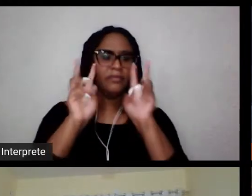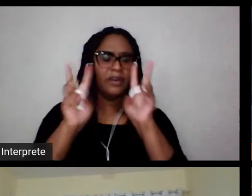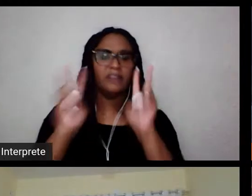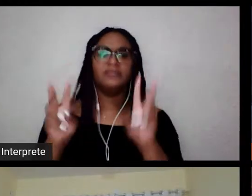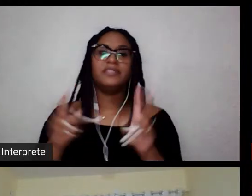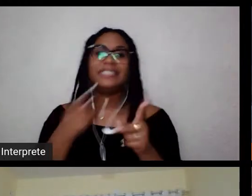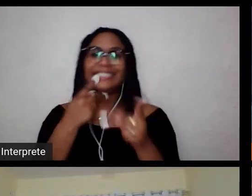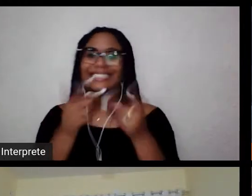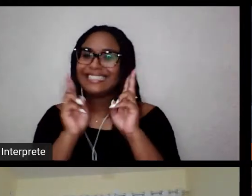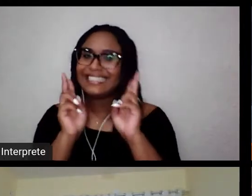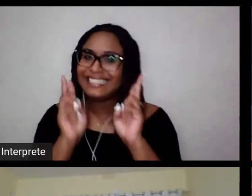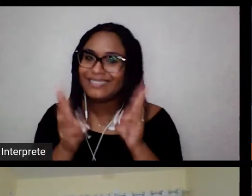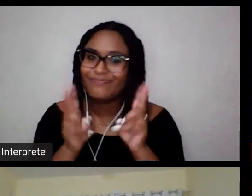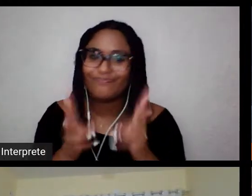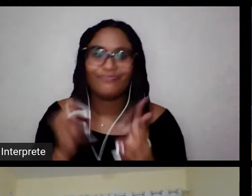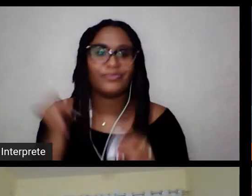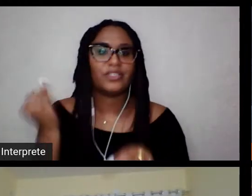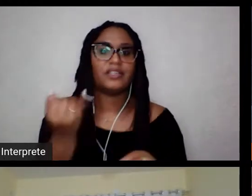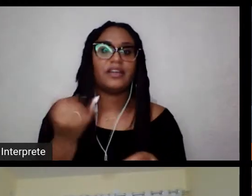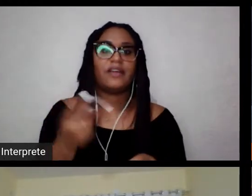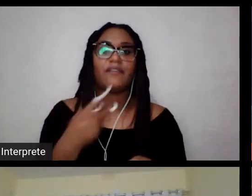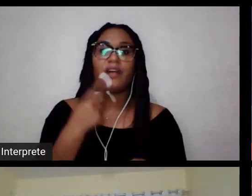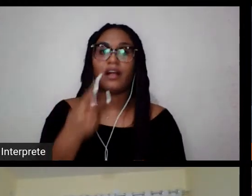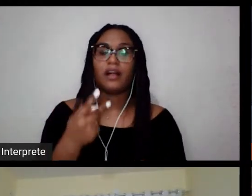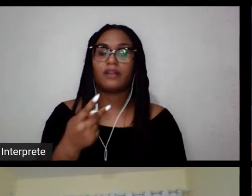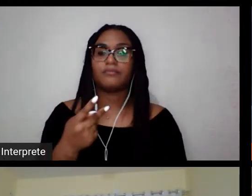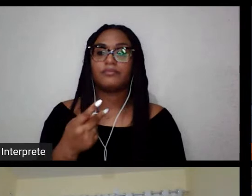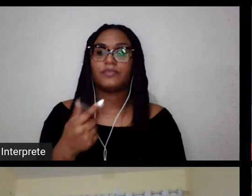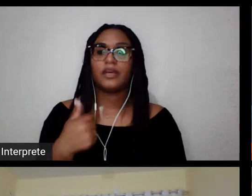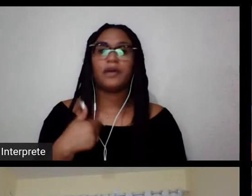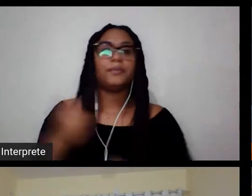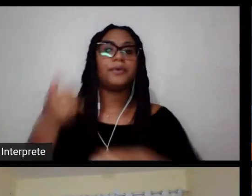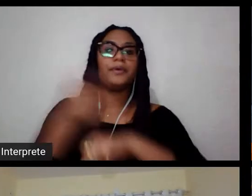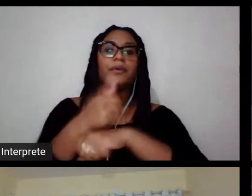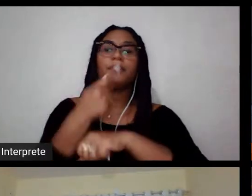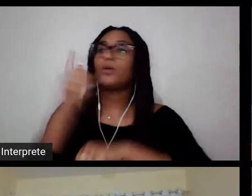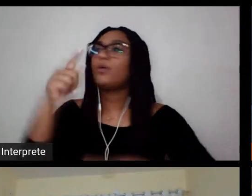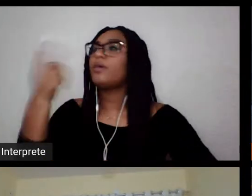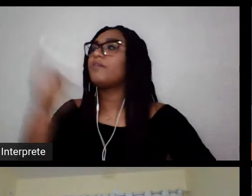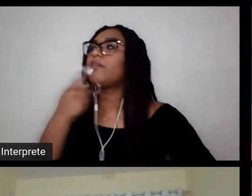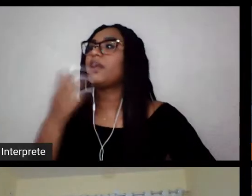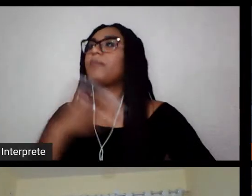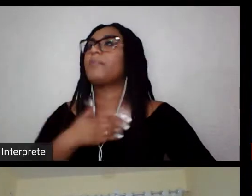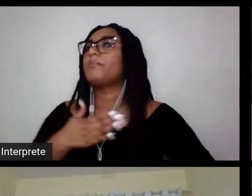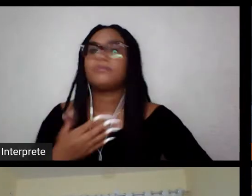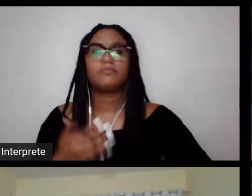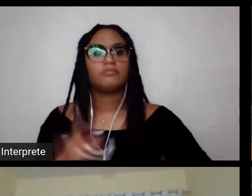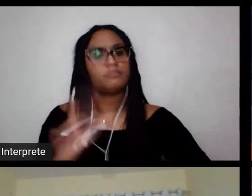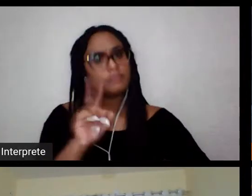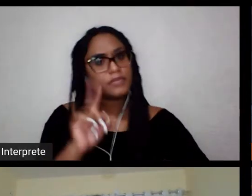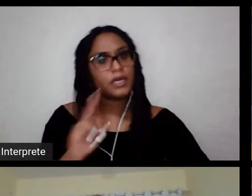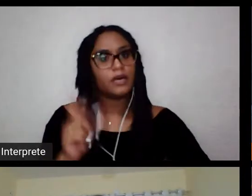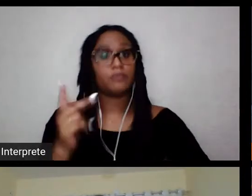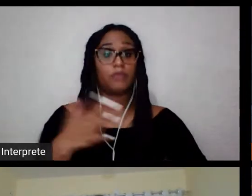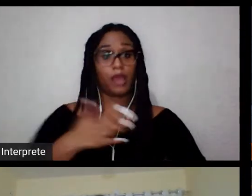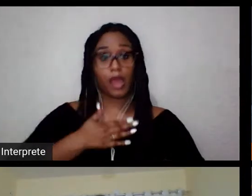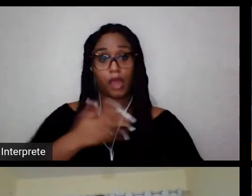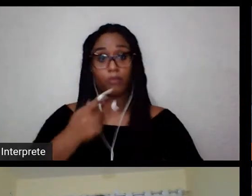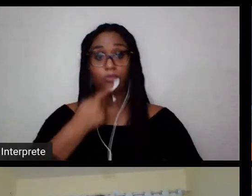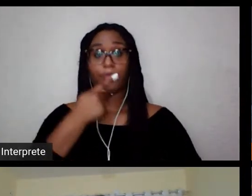atleta não pode estar na boca de outra pessoa, tem que estar na sua própria boca, no seu próprio corpo,